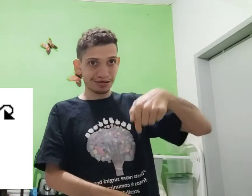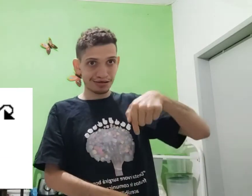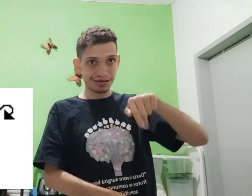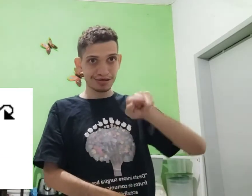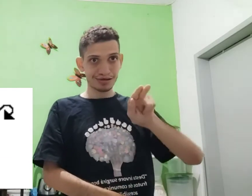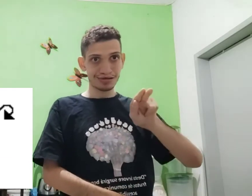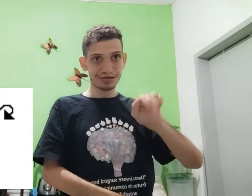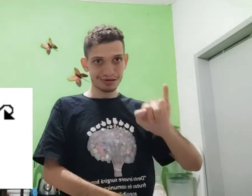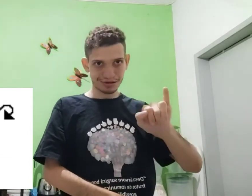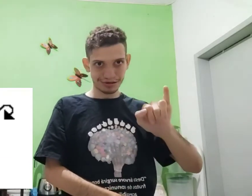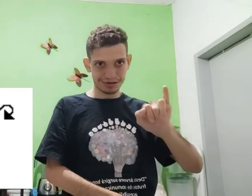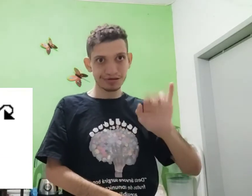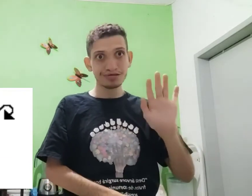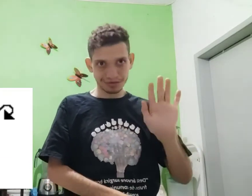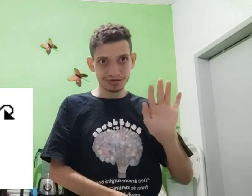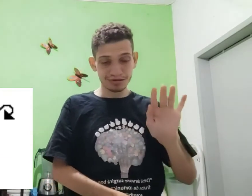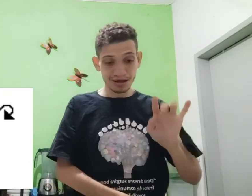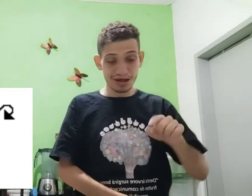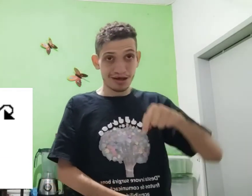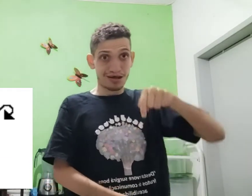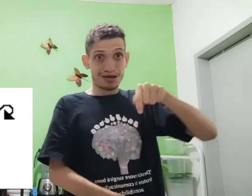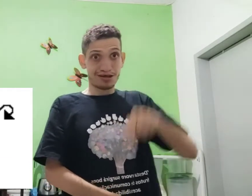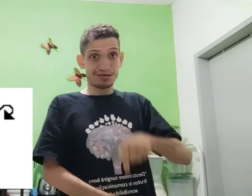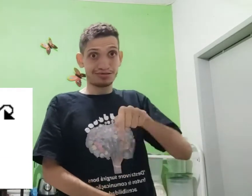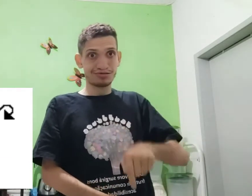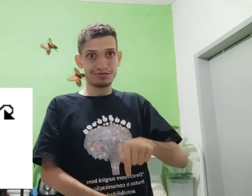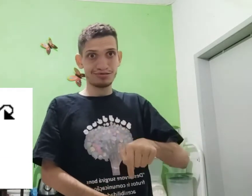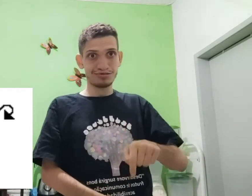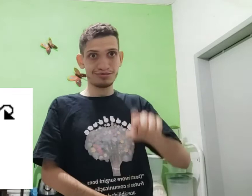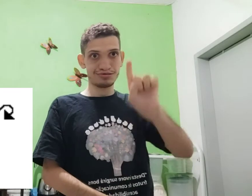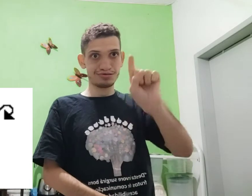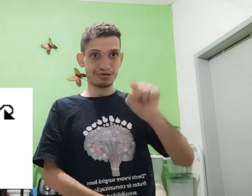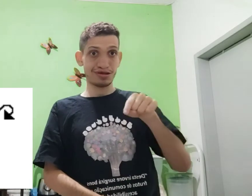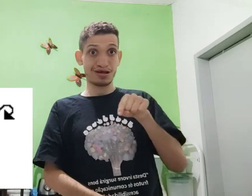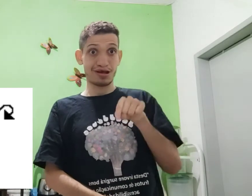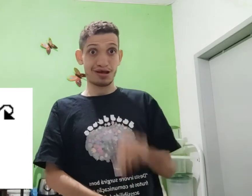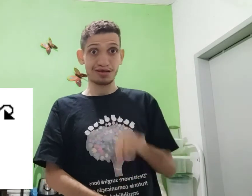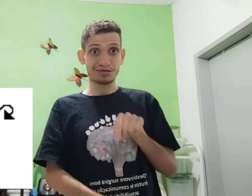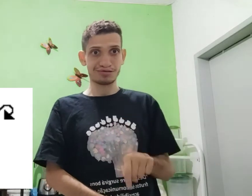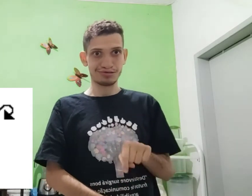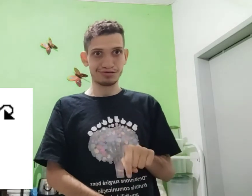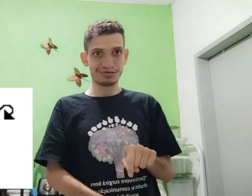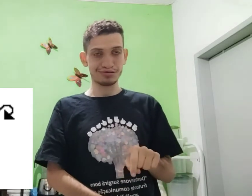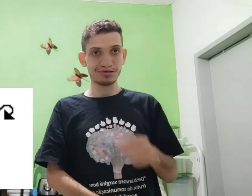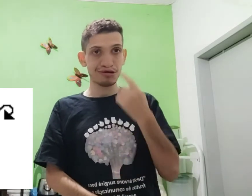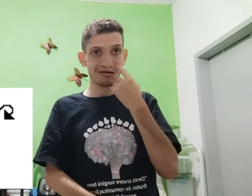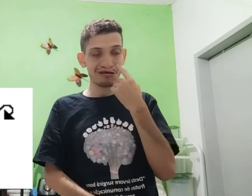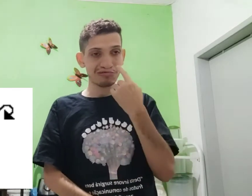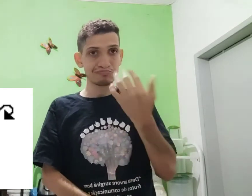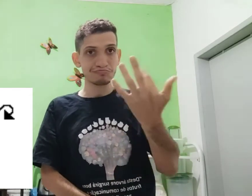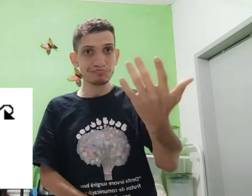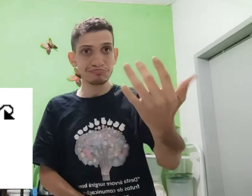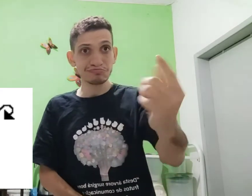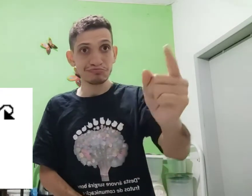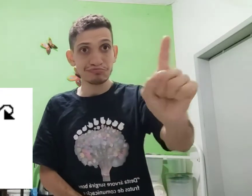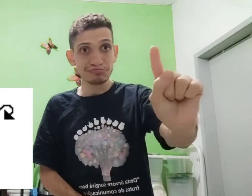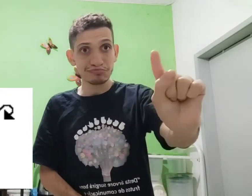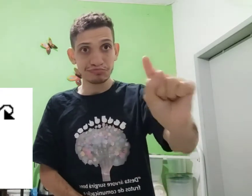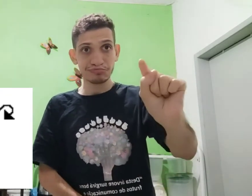aí, aí, aí, ó, o dedo, ponta, olha, a